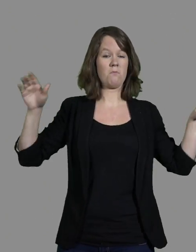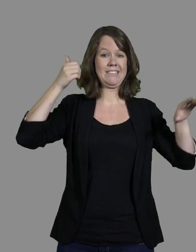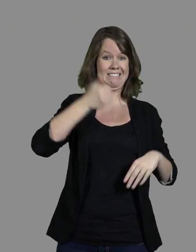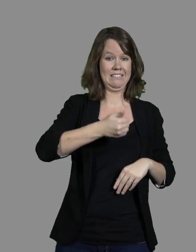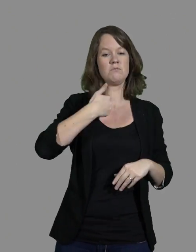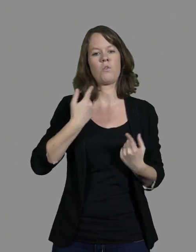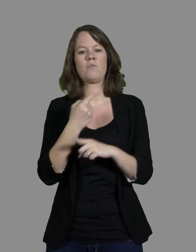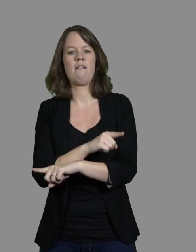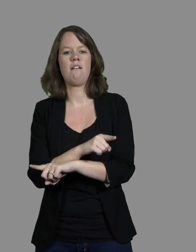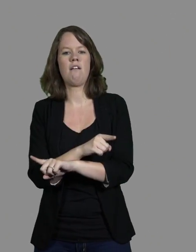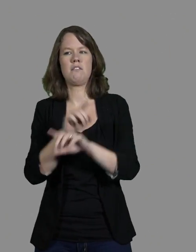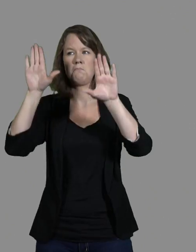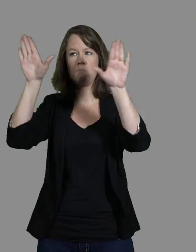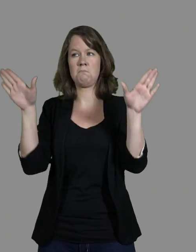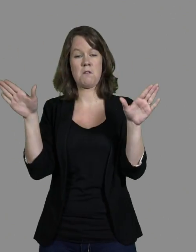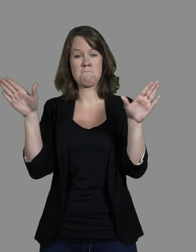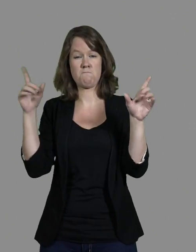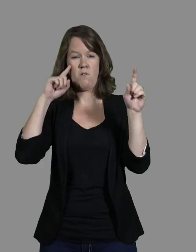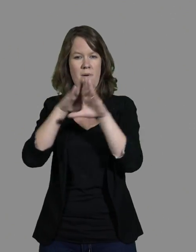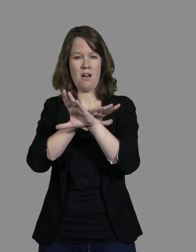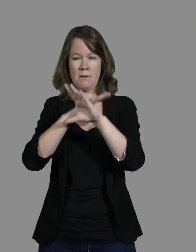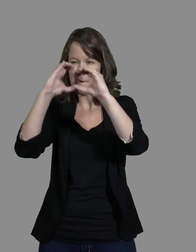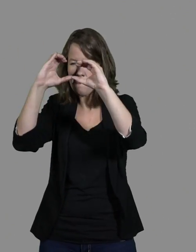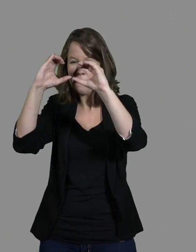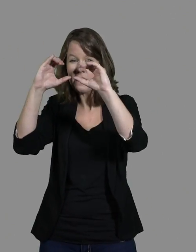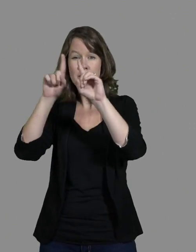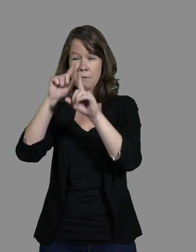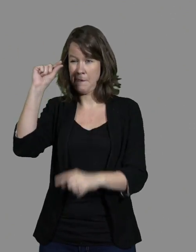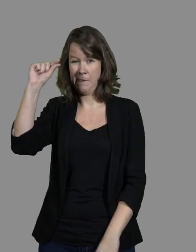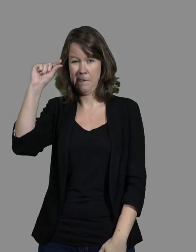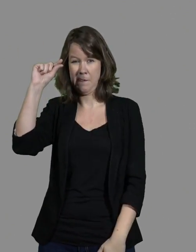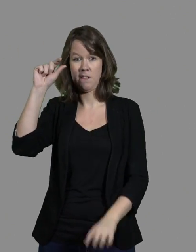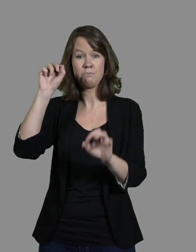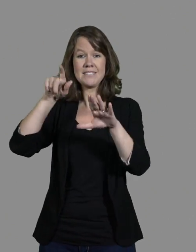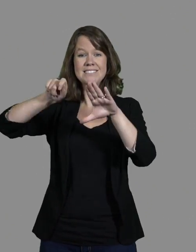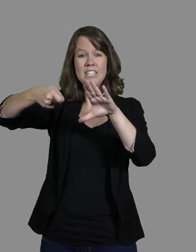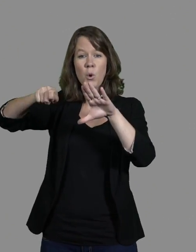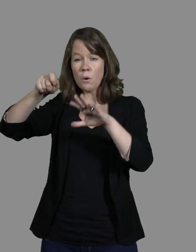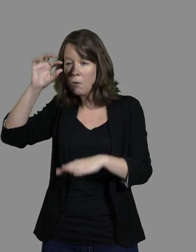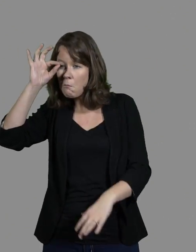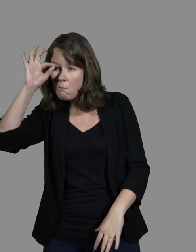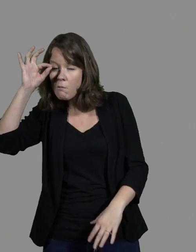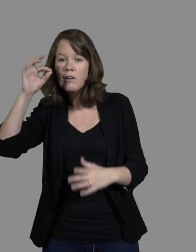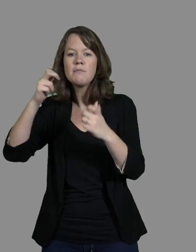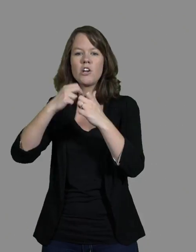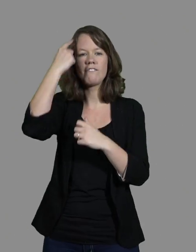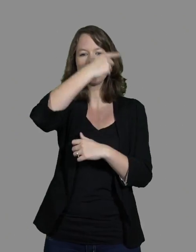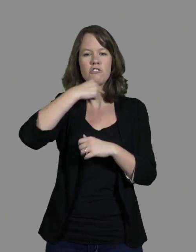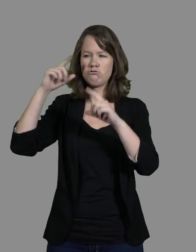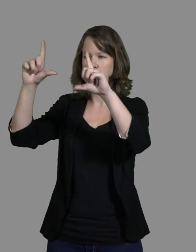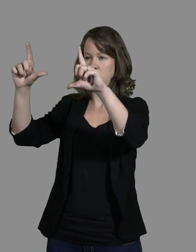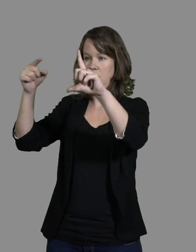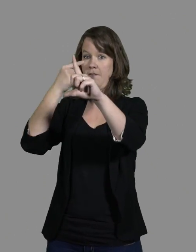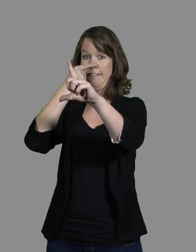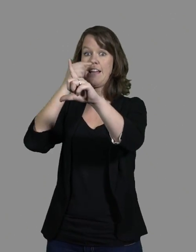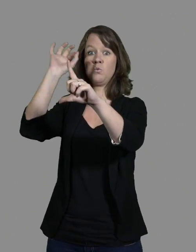le champ... Je vois comme dans un trou de serrure, si on veut une idée. Quand je regarde un visage, moi, je vois le nez. Il y a des lumières,